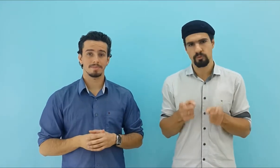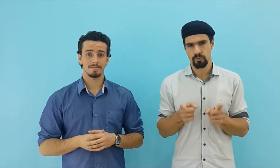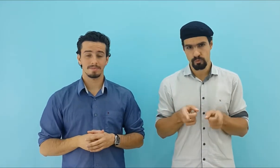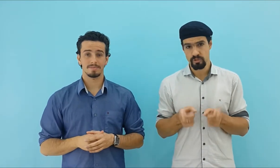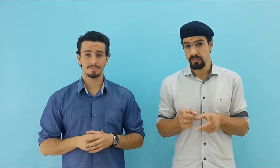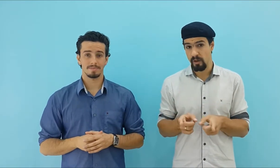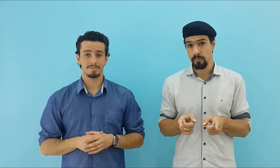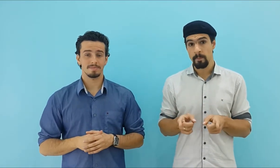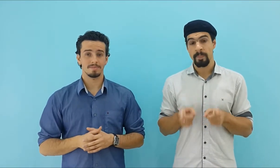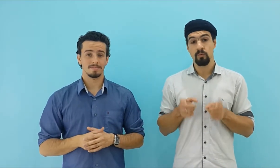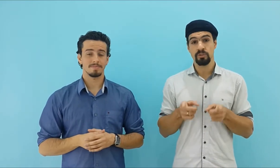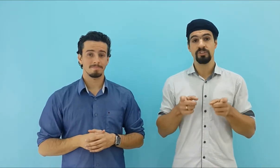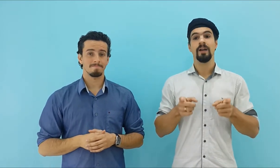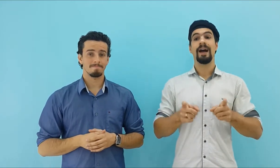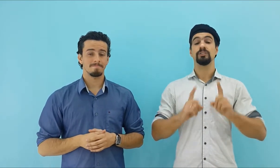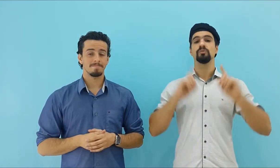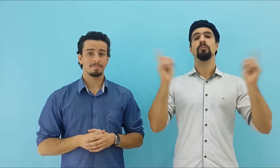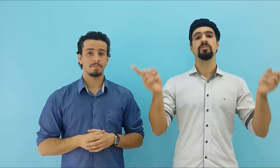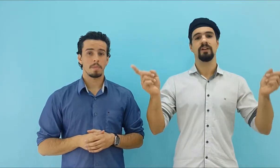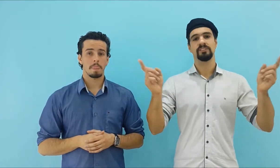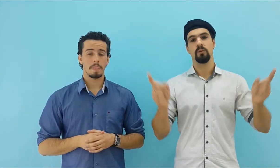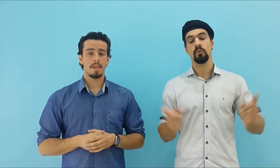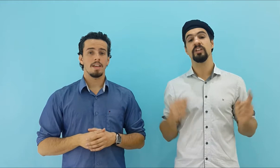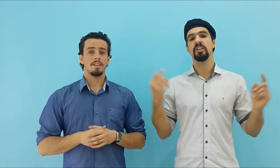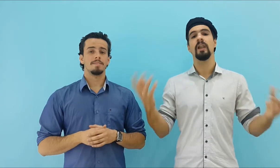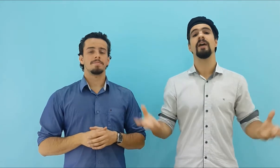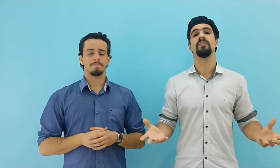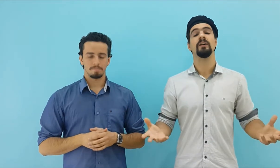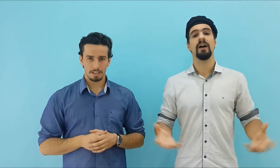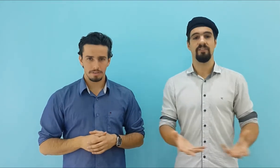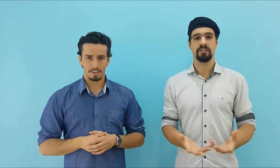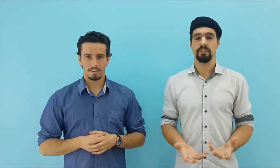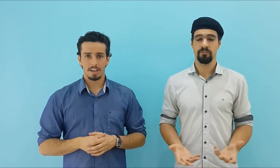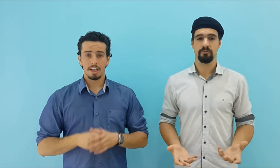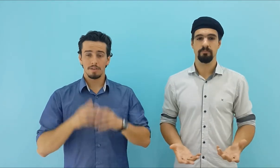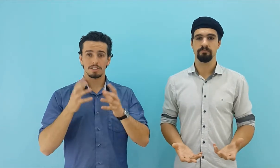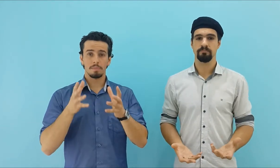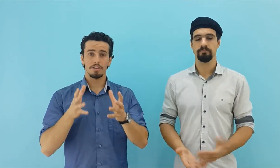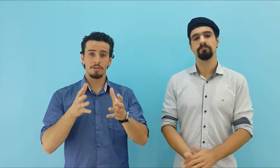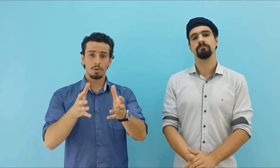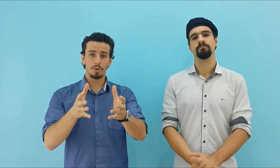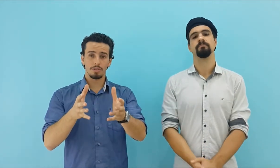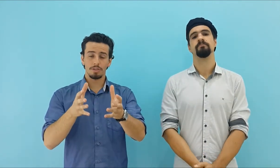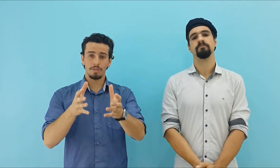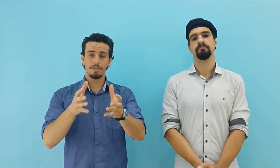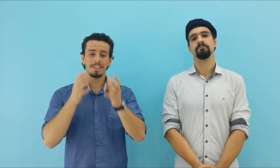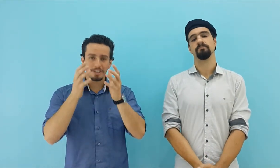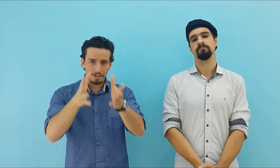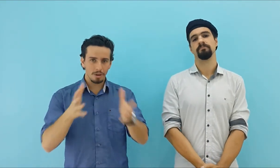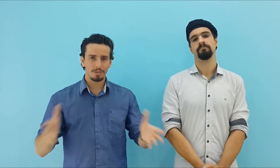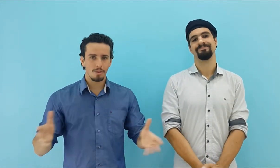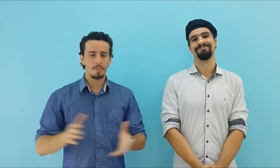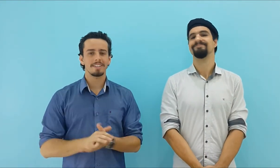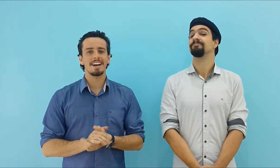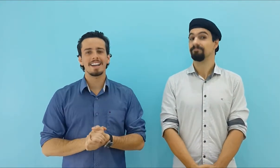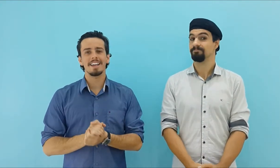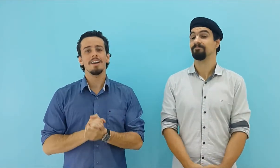período duro de tempo, use a sua motivação, o que te leva a fazer isso. E você pode, inclusive, deixar o seu comentário aí,